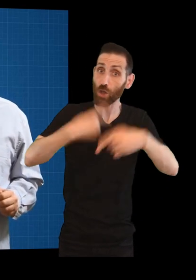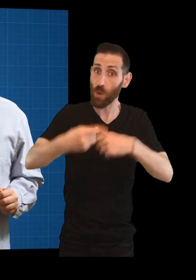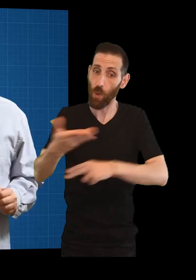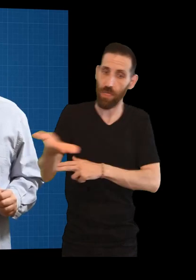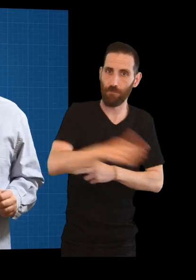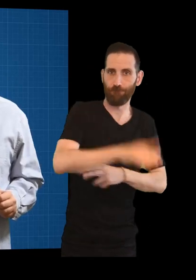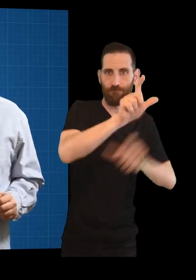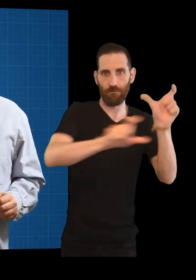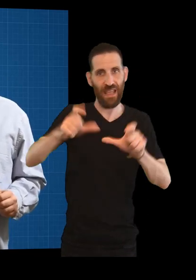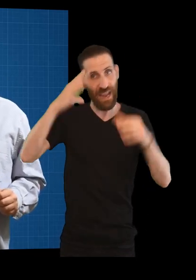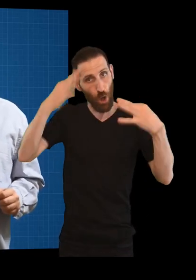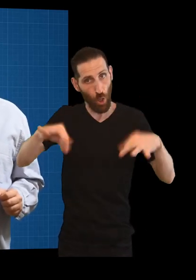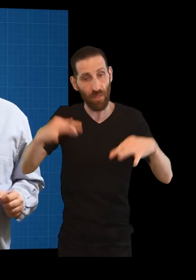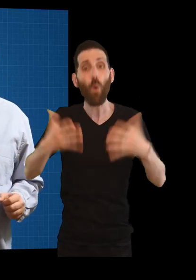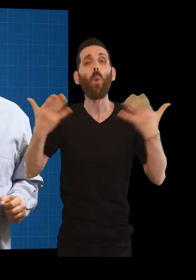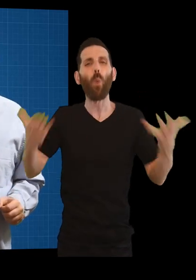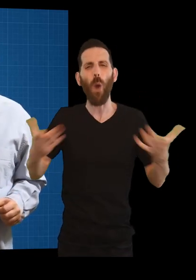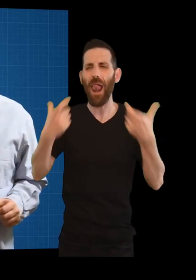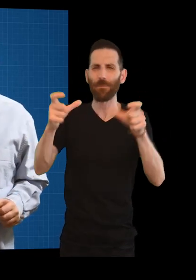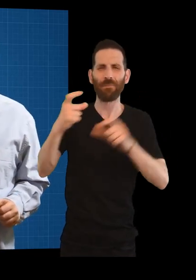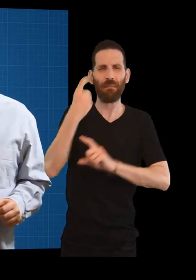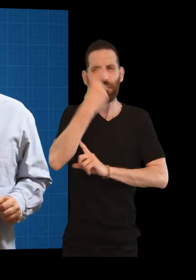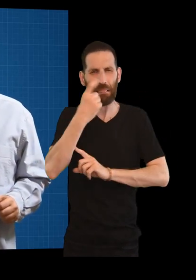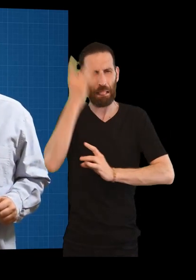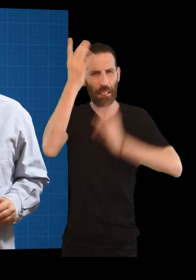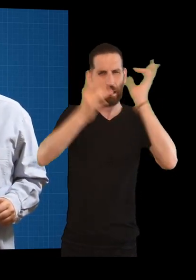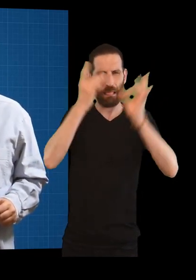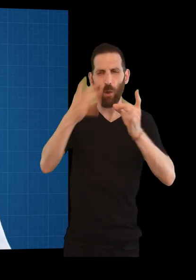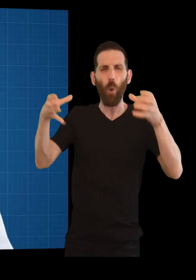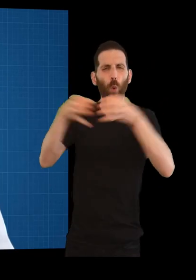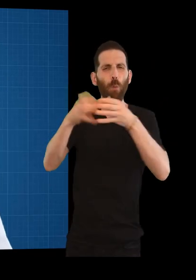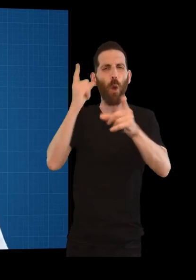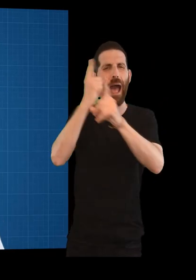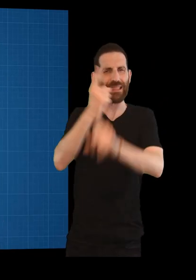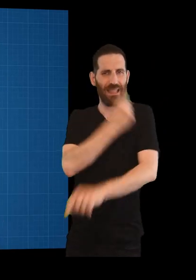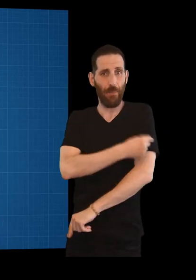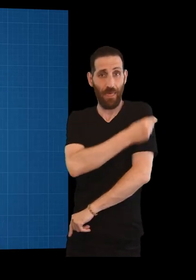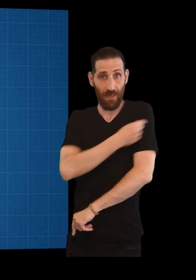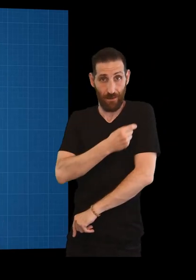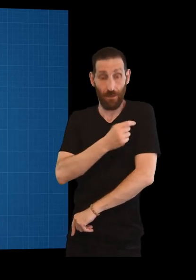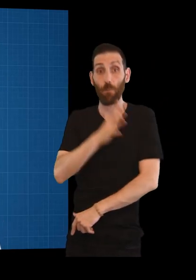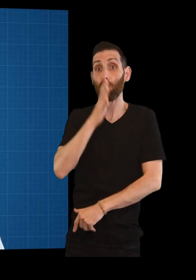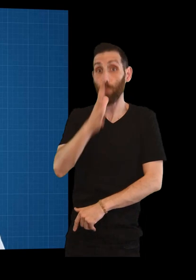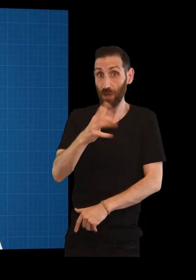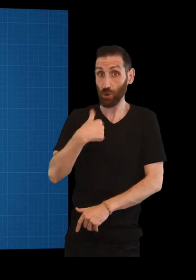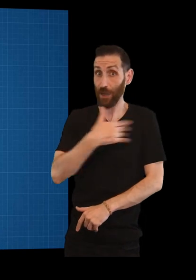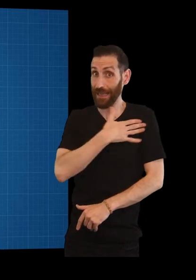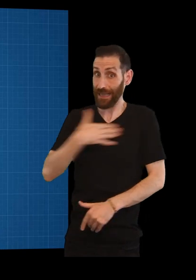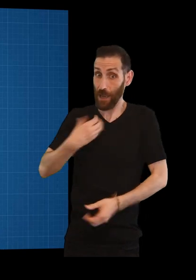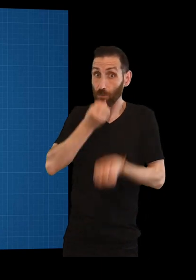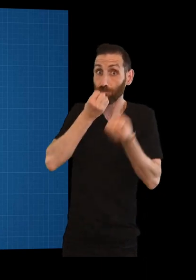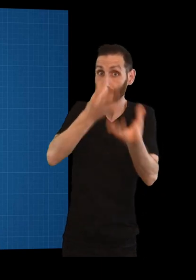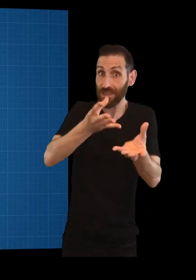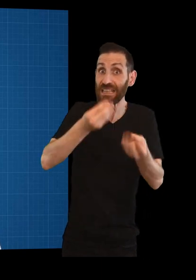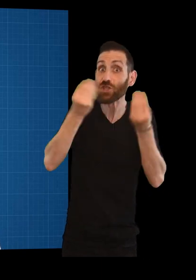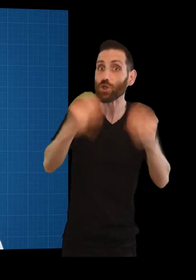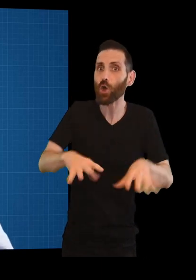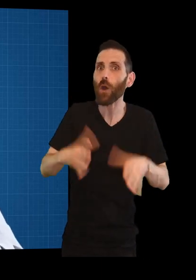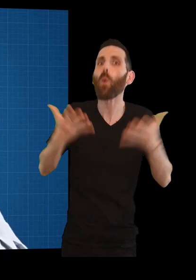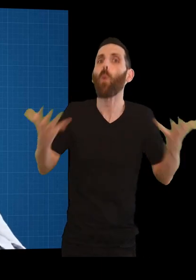xente inocente. E son as andrómenas dos antivacinas. Por iso, a historia que vos quero descubrirose. Trata sobre